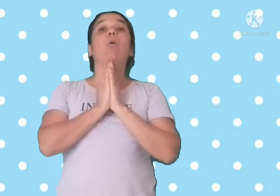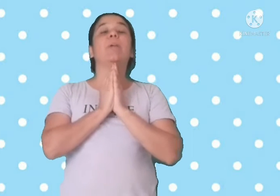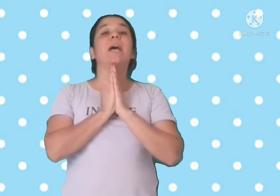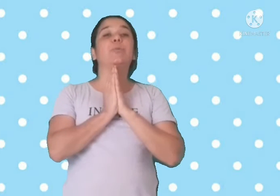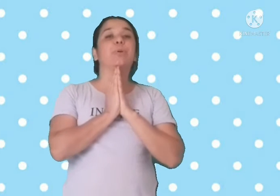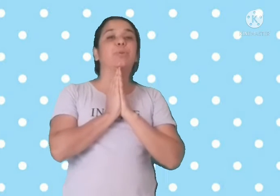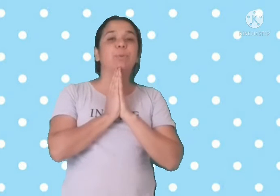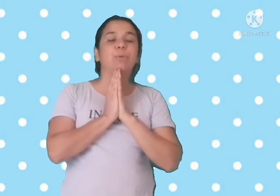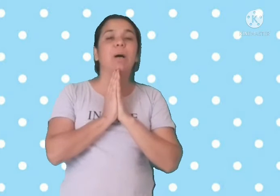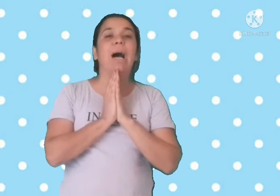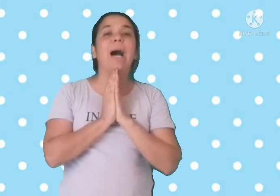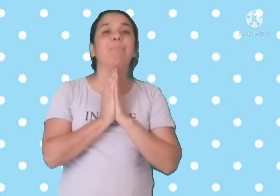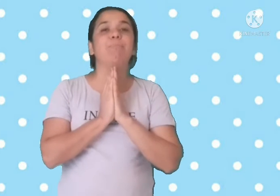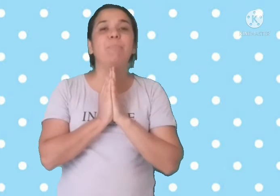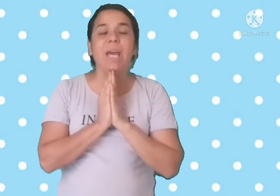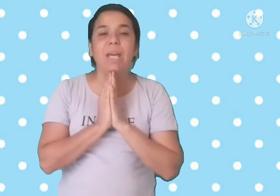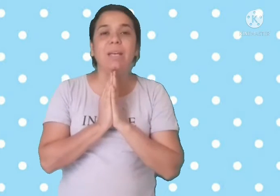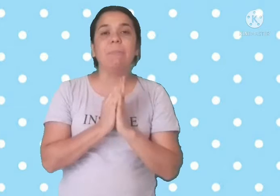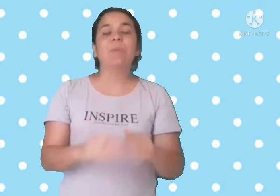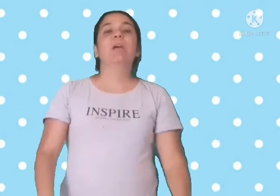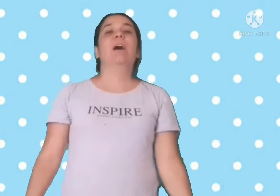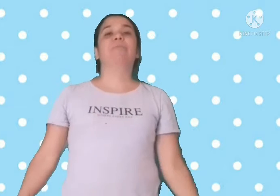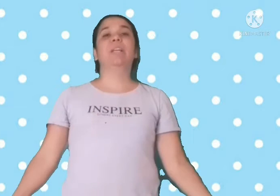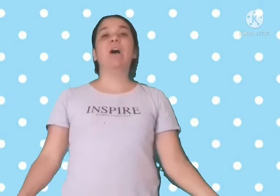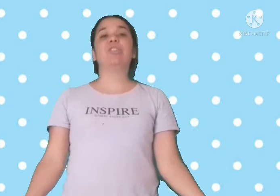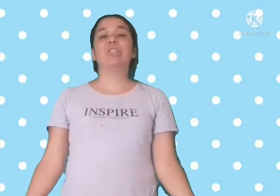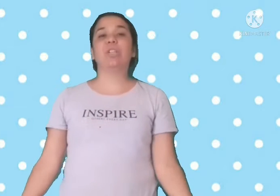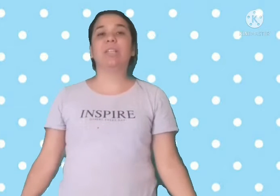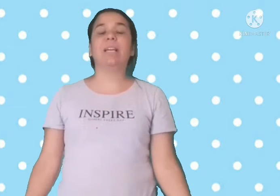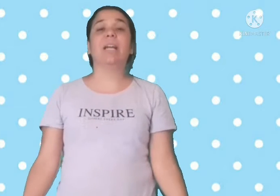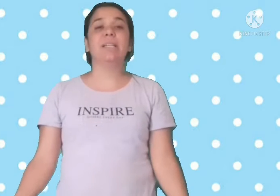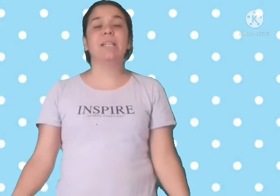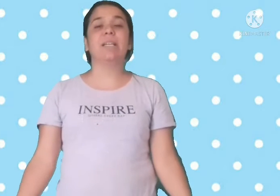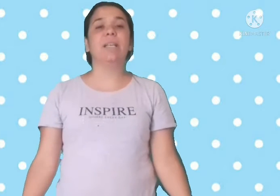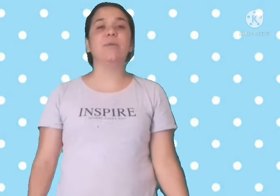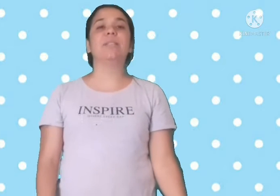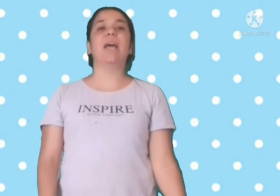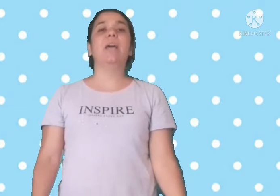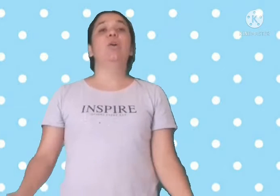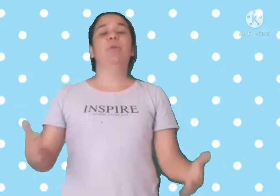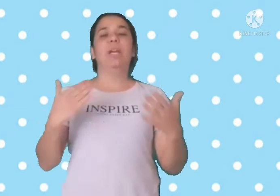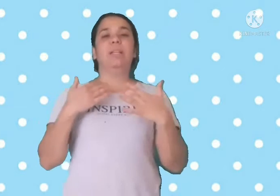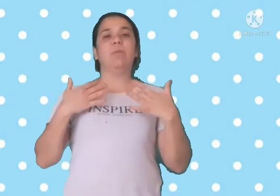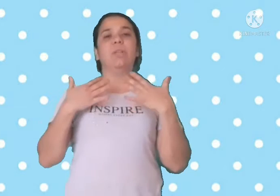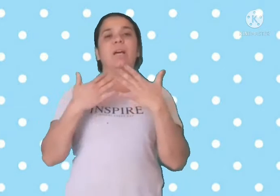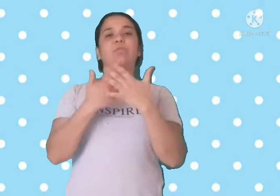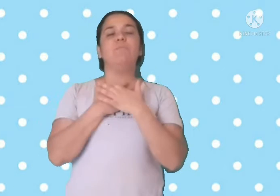Obrigado por tudo. Amém! Afinal, a gente só tem que agradecer a Deus, né? Porque Ele tenha cuidado de